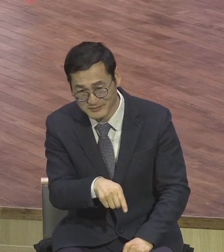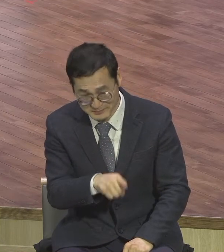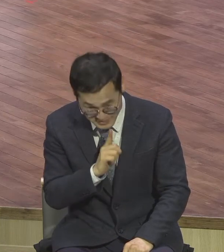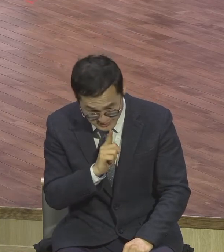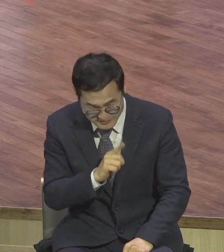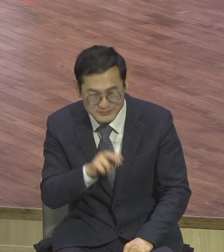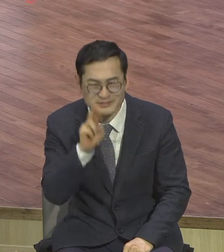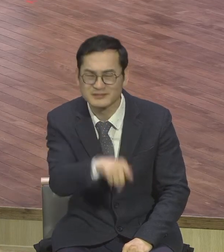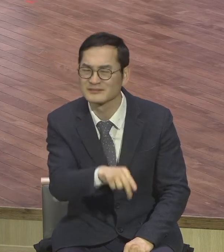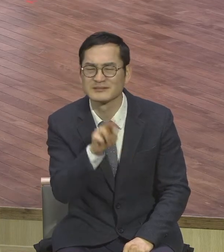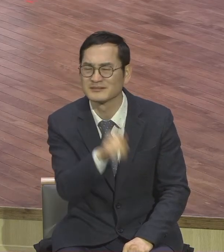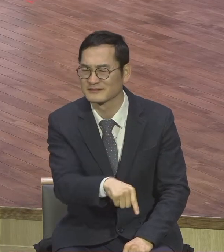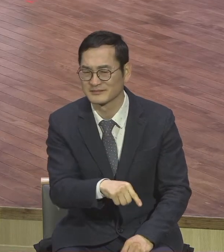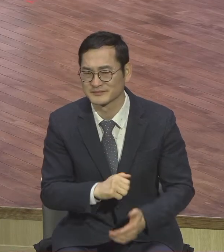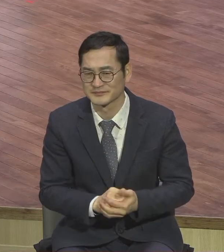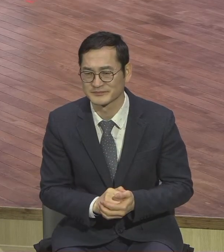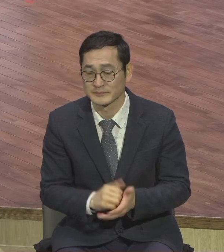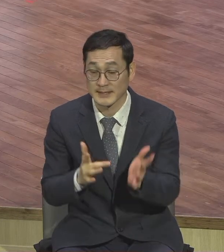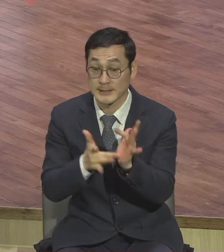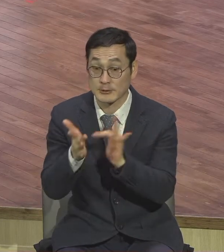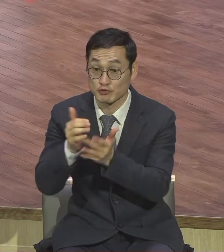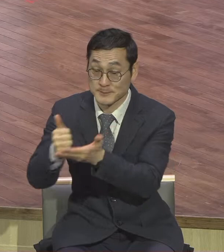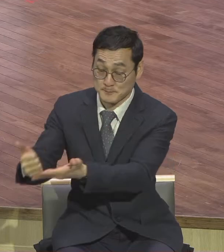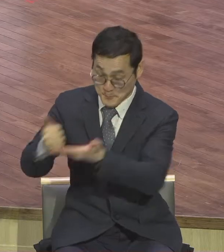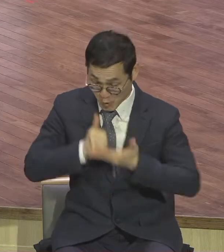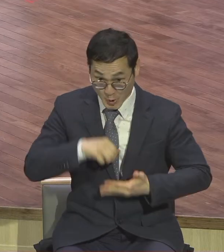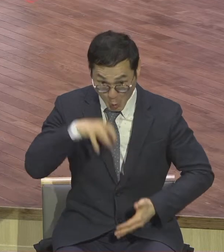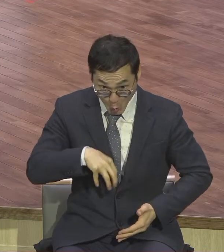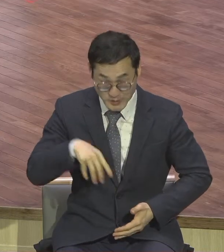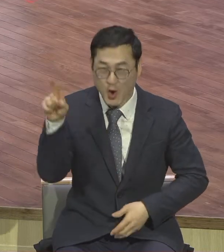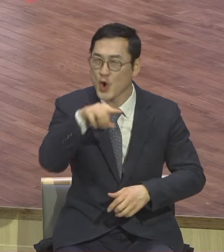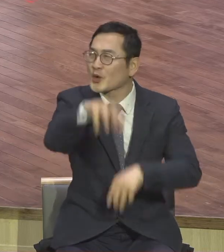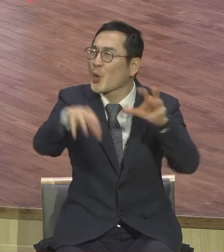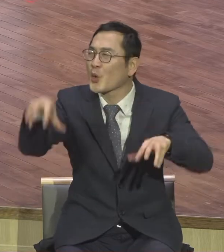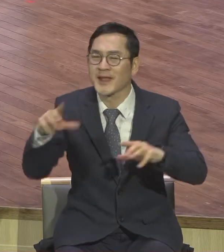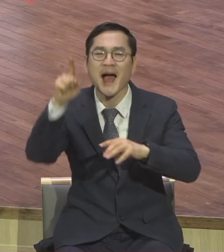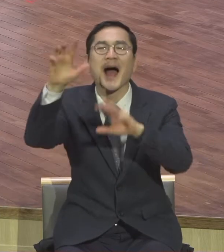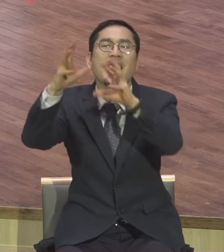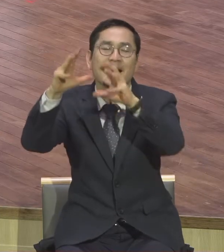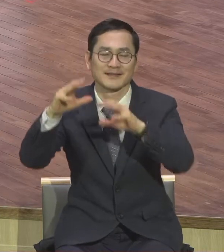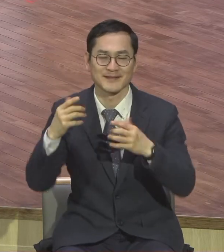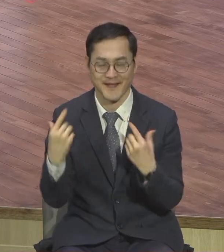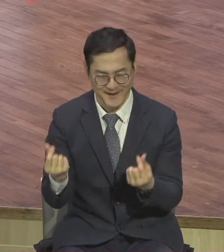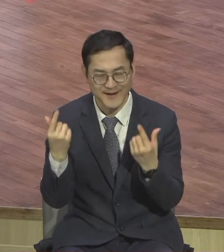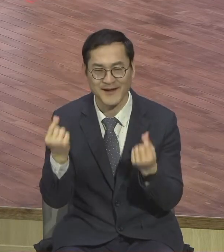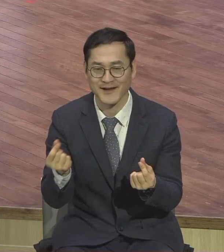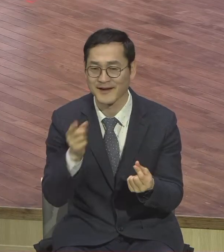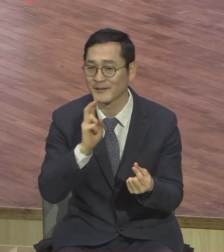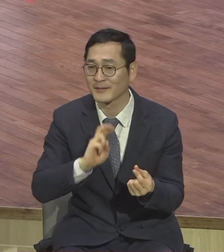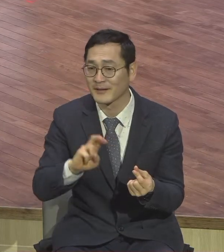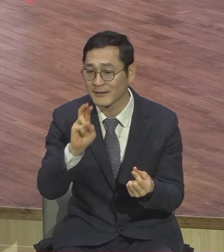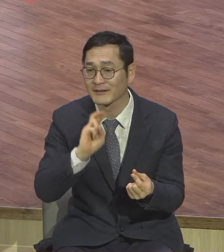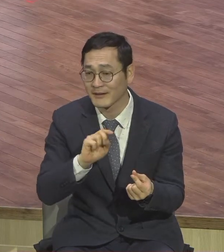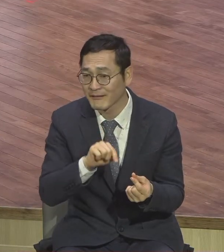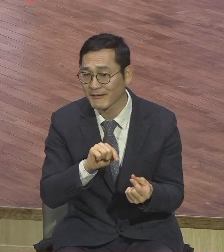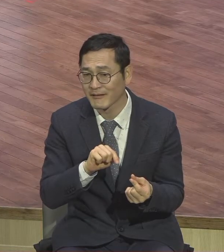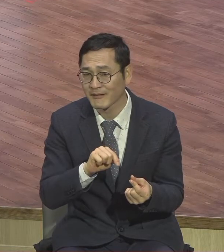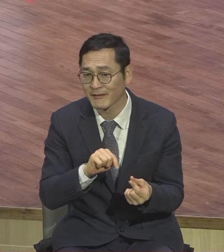내 주 예수 모신 곳이 거진아 한나라 이 땅에 살면서 천국 누리는 것이 진짜 천국